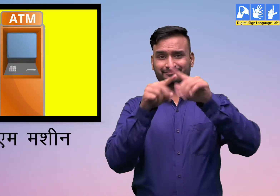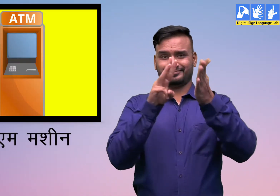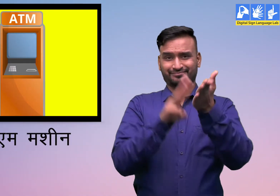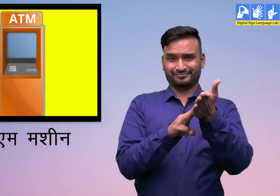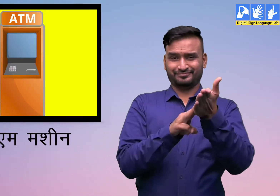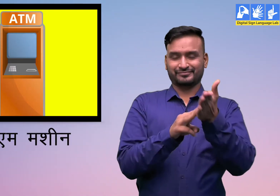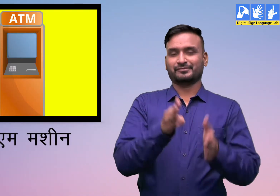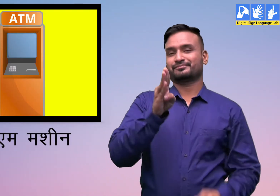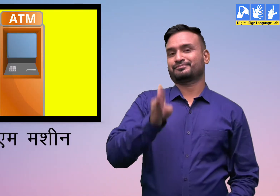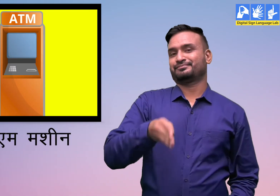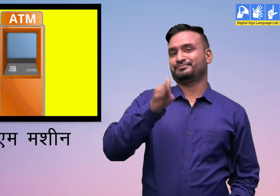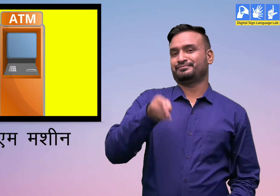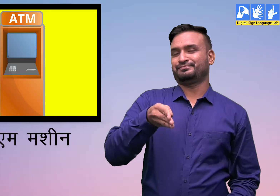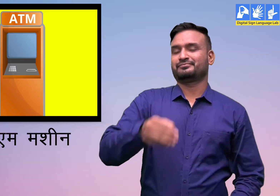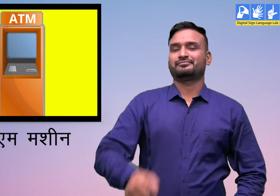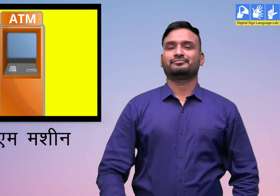एटियम मसीन